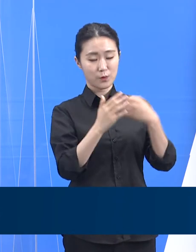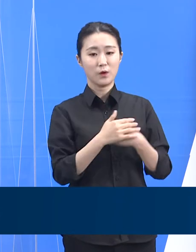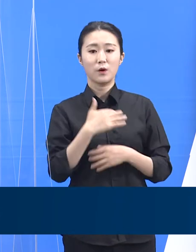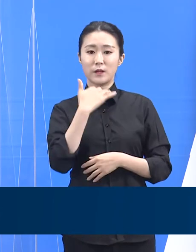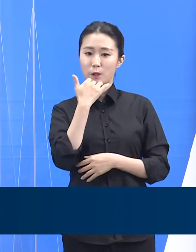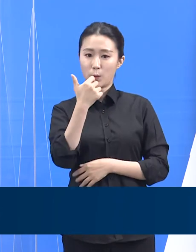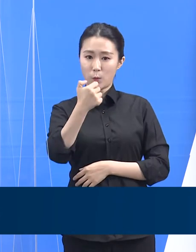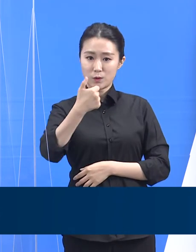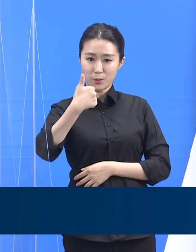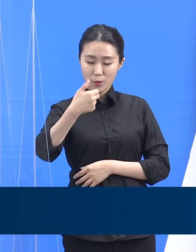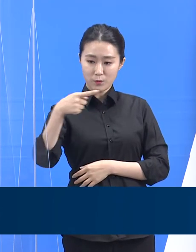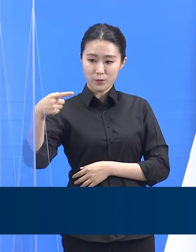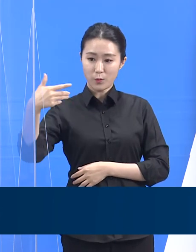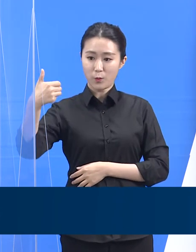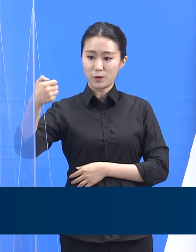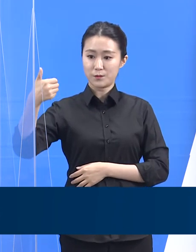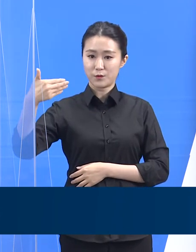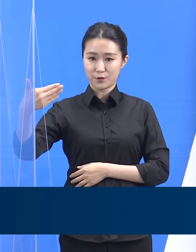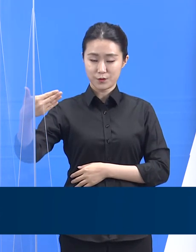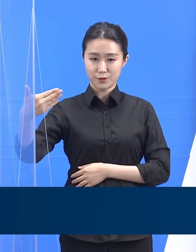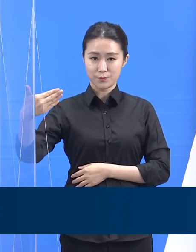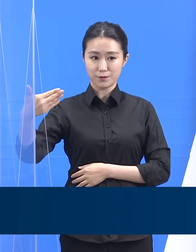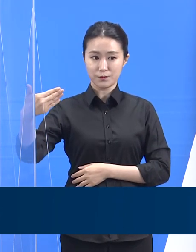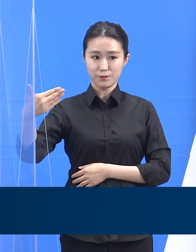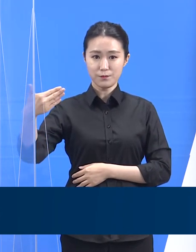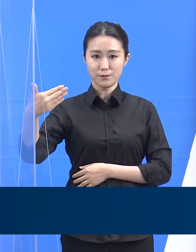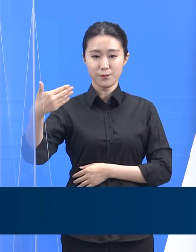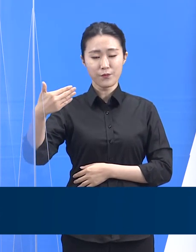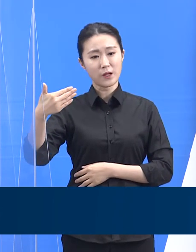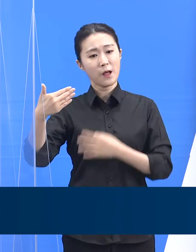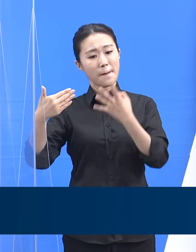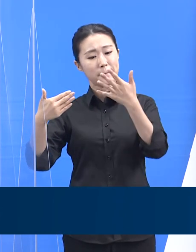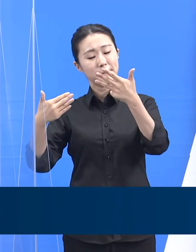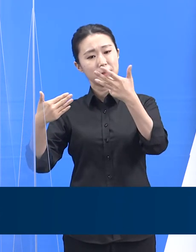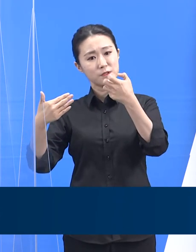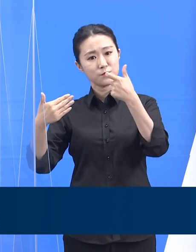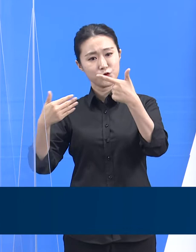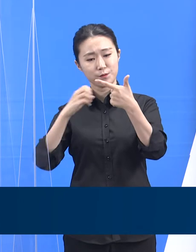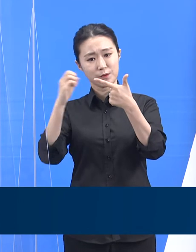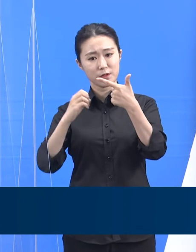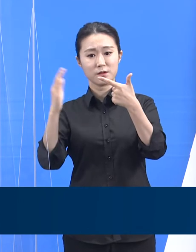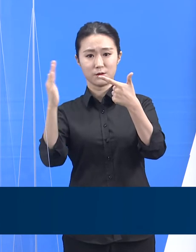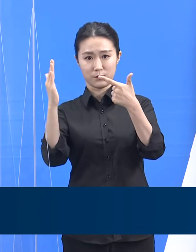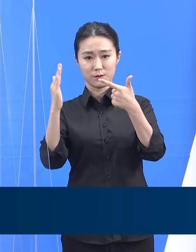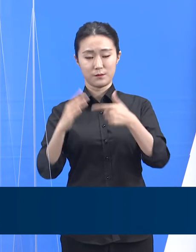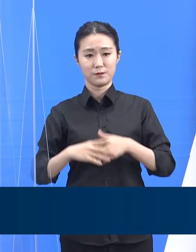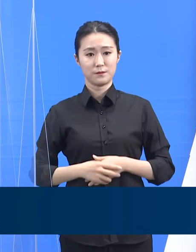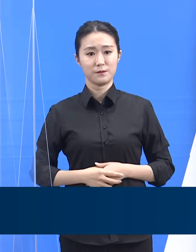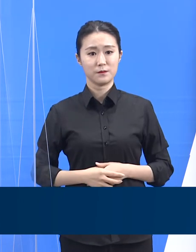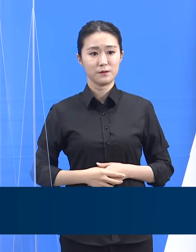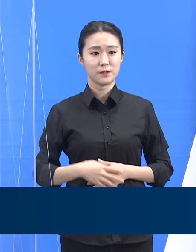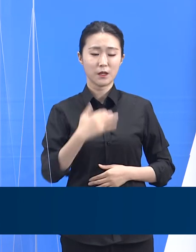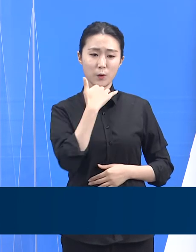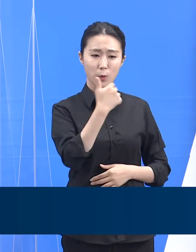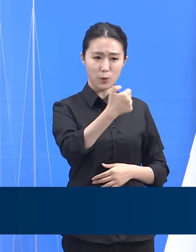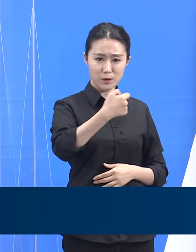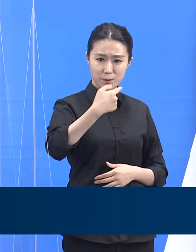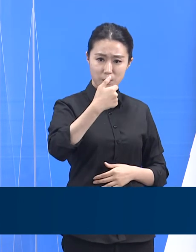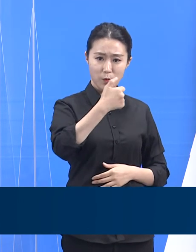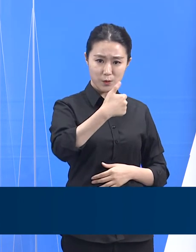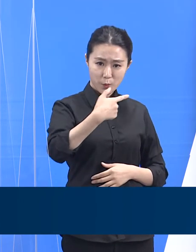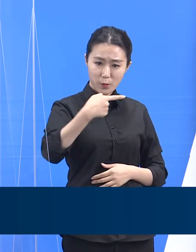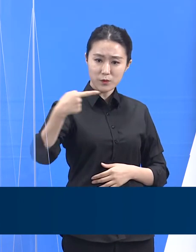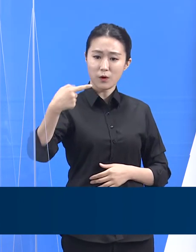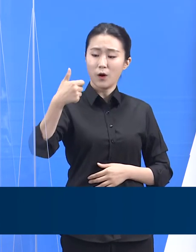79만 9,783명으로 86.83%로 나타났습니다. 55세에서 59세는 지난